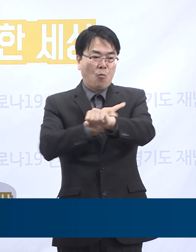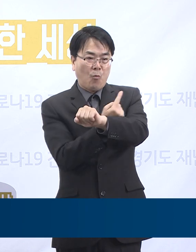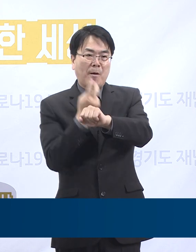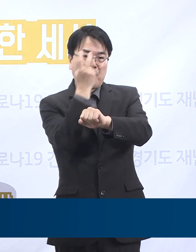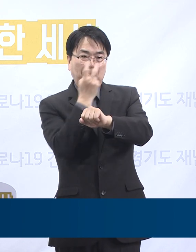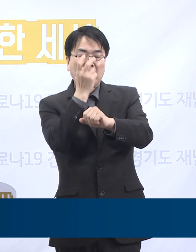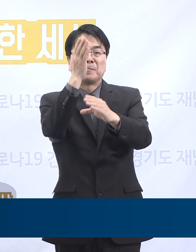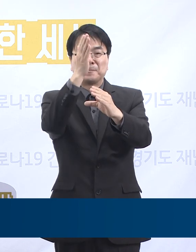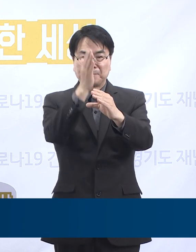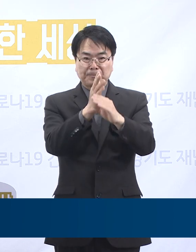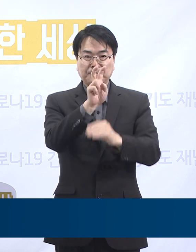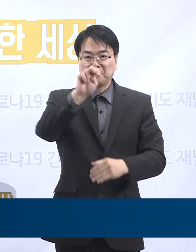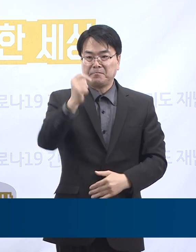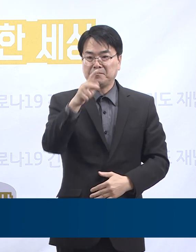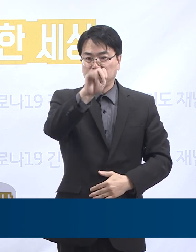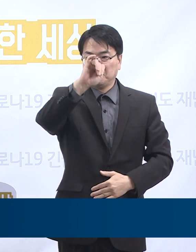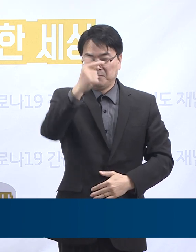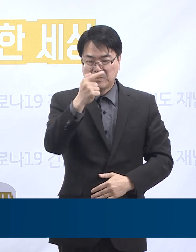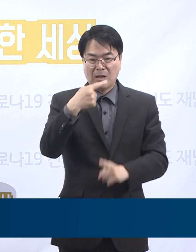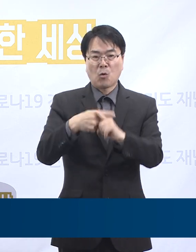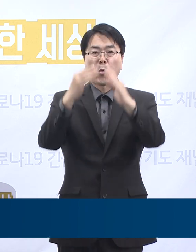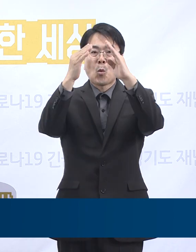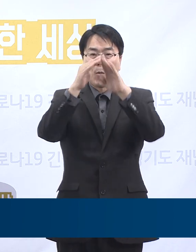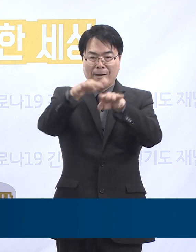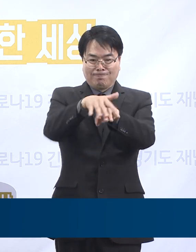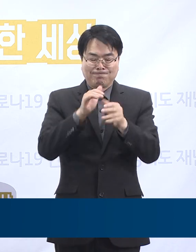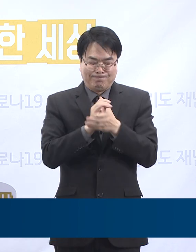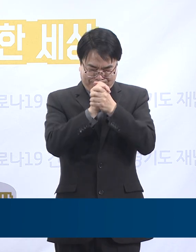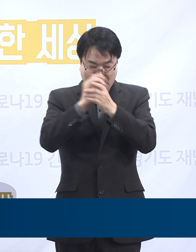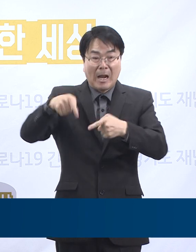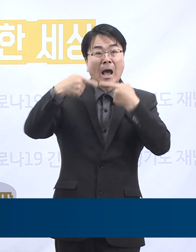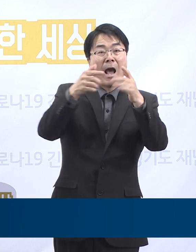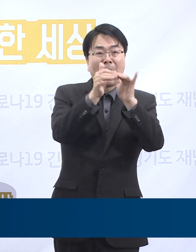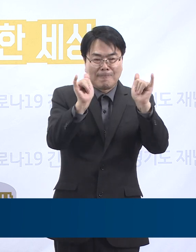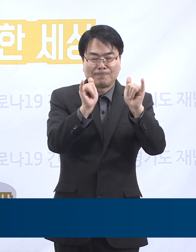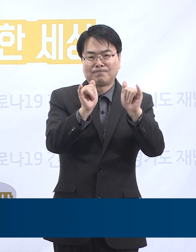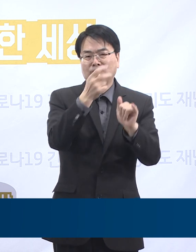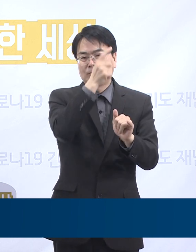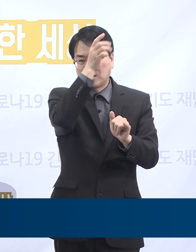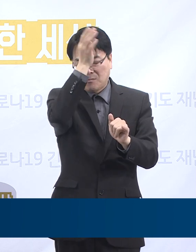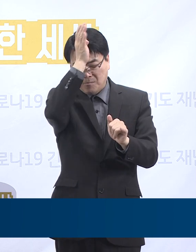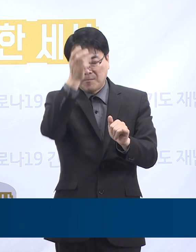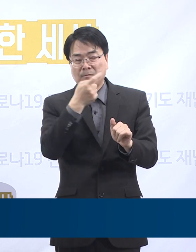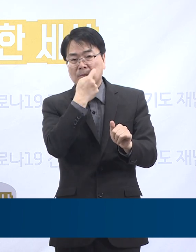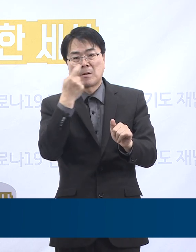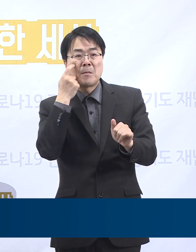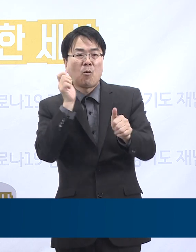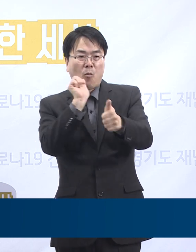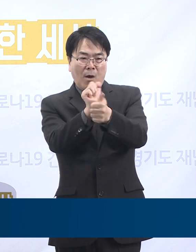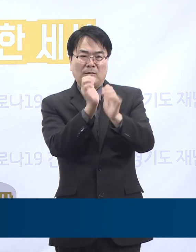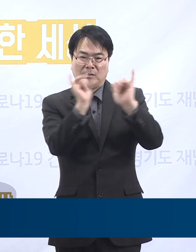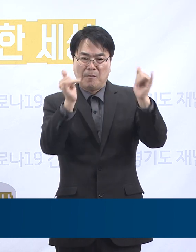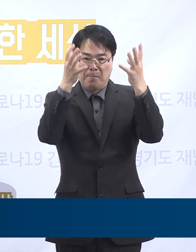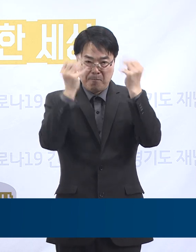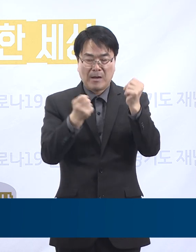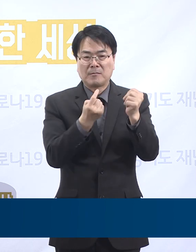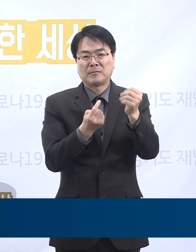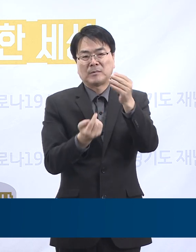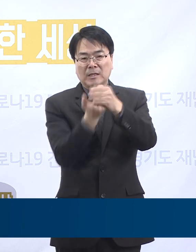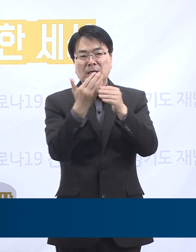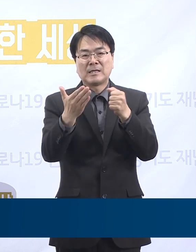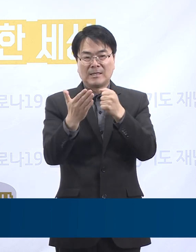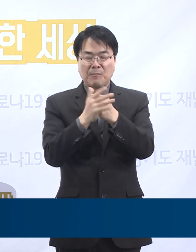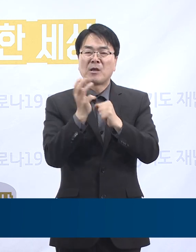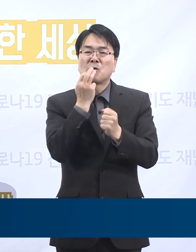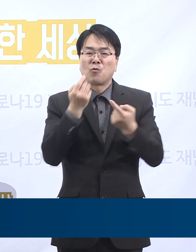6일 만민중앙교회 무한 예배 참석자에게서 다수 확진이 발생함에 따라 구로구와 함께 추가